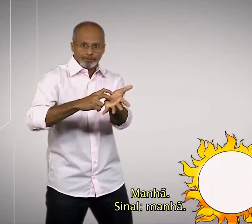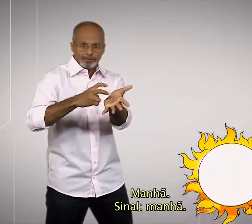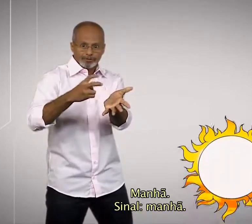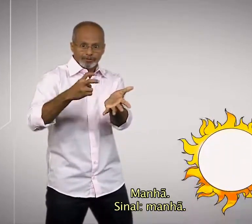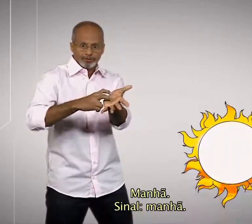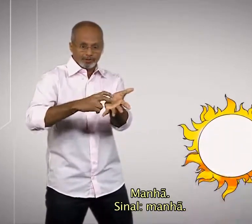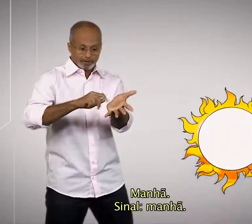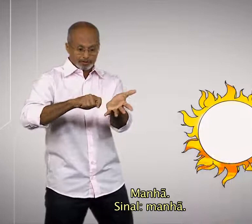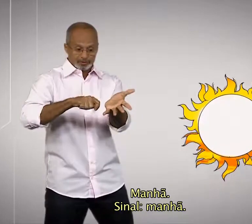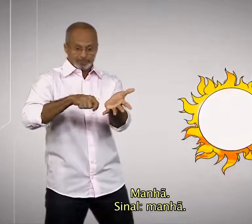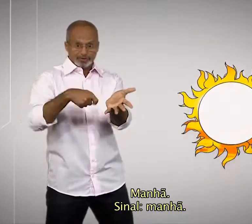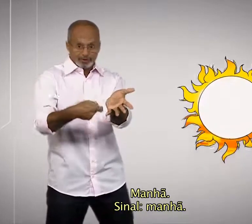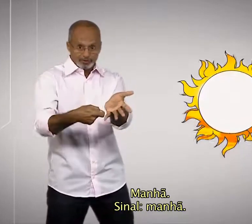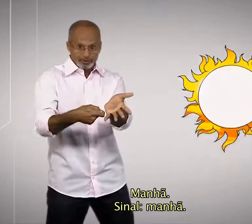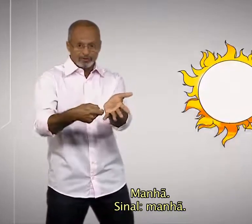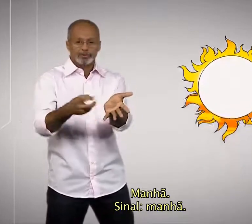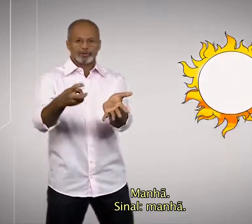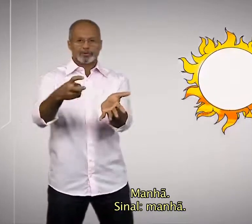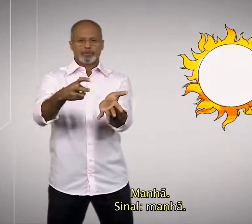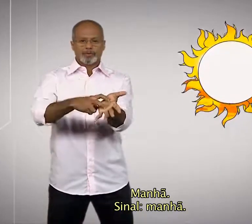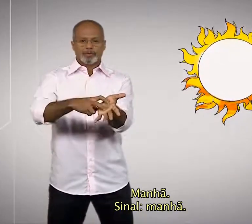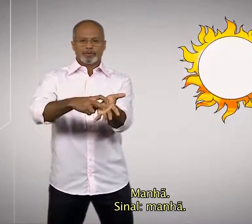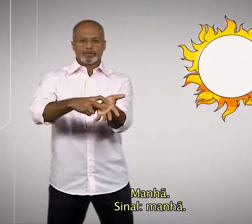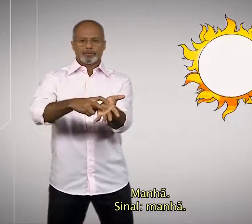Sinal, sinal, manhã.